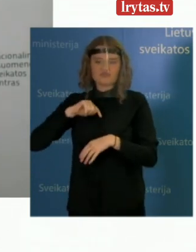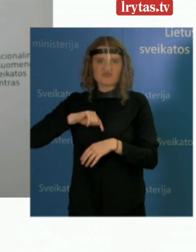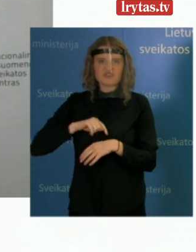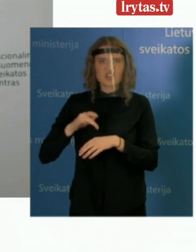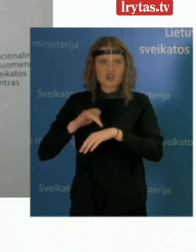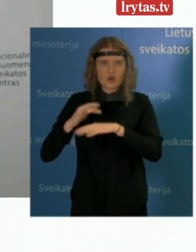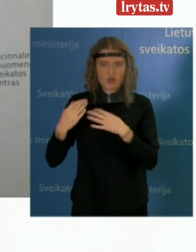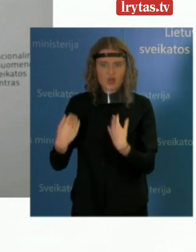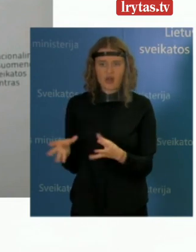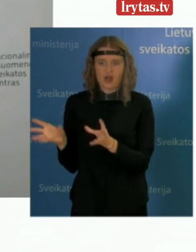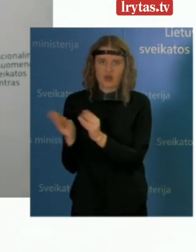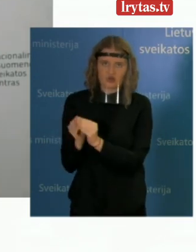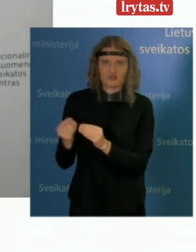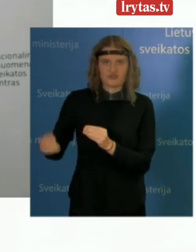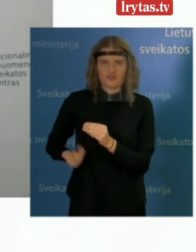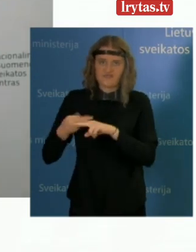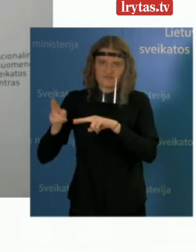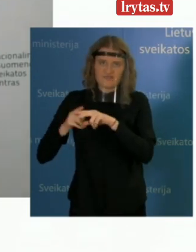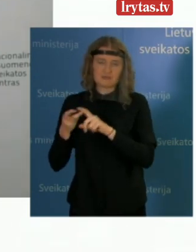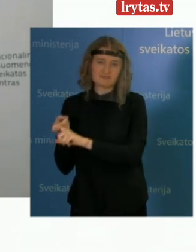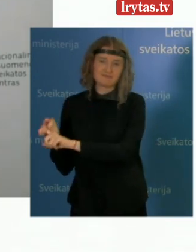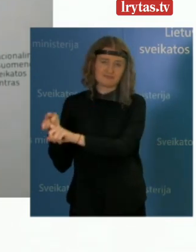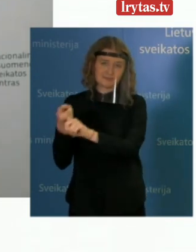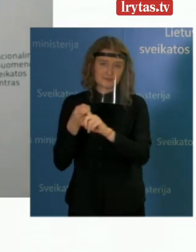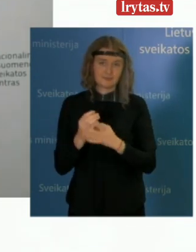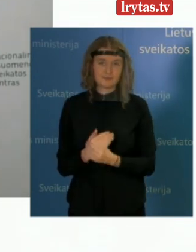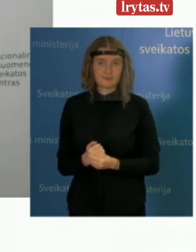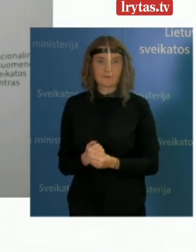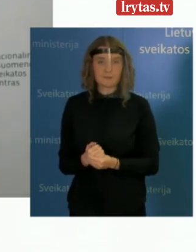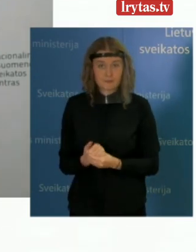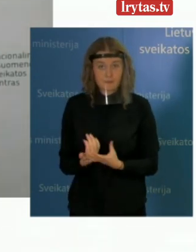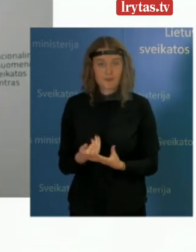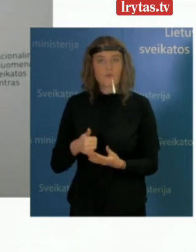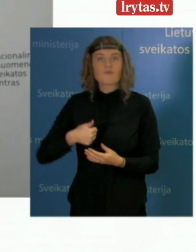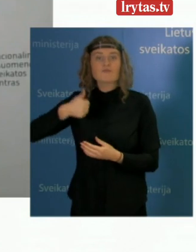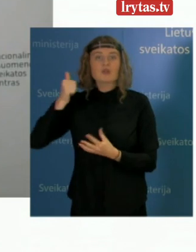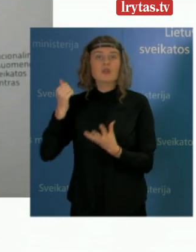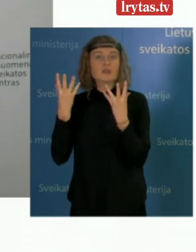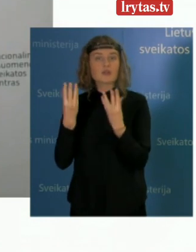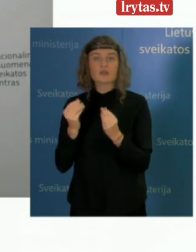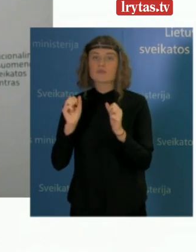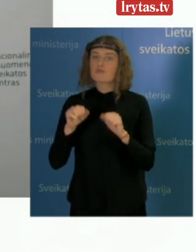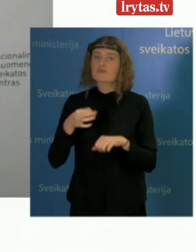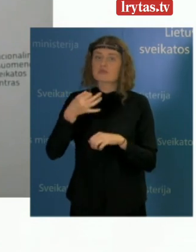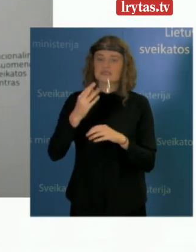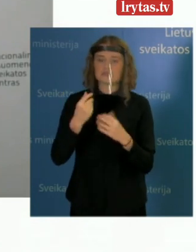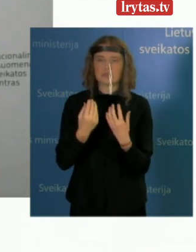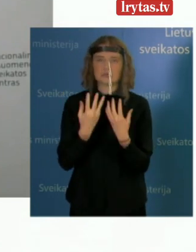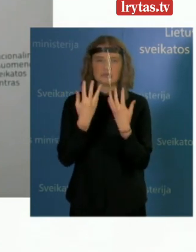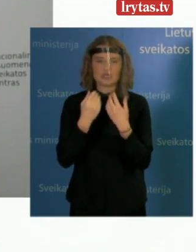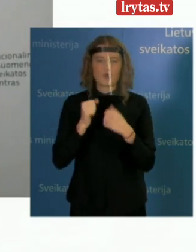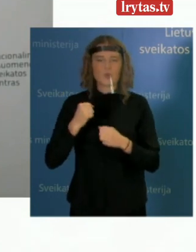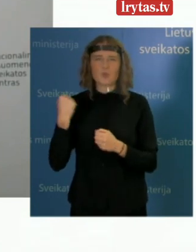gyveno kartu. Kalbant apie praėjusią parą, tai vėlgi tikriausiai galėčiau vardinti tikrai didelį skaičių gydymo